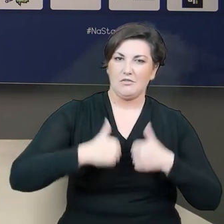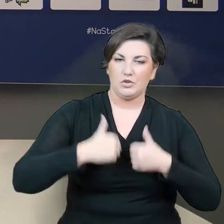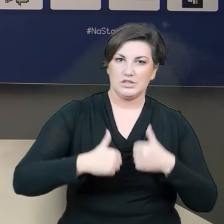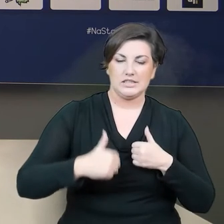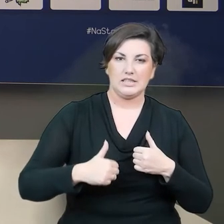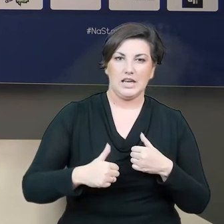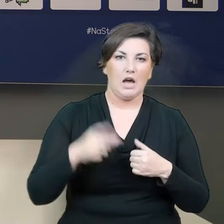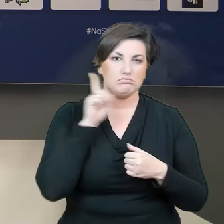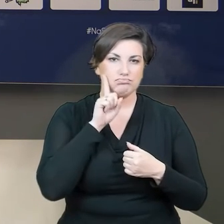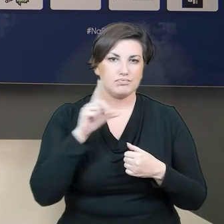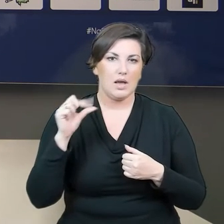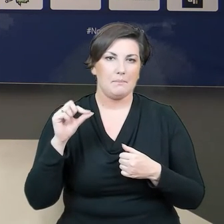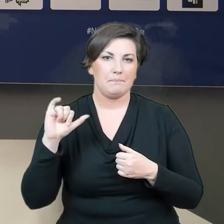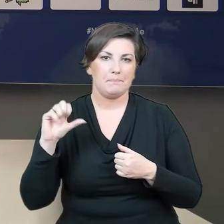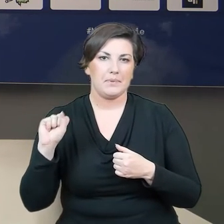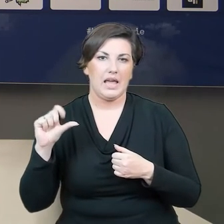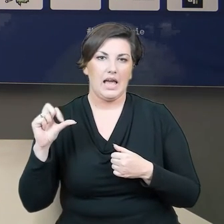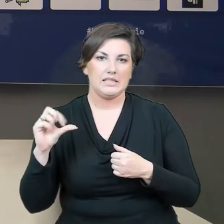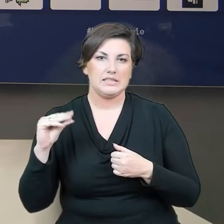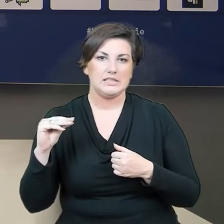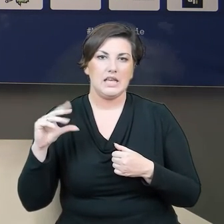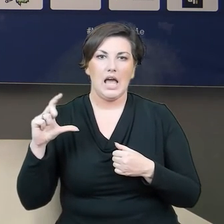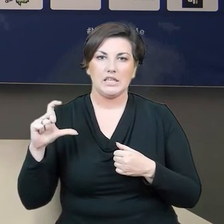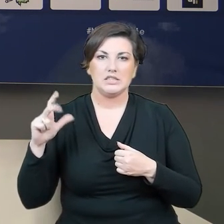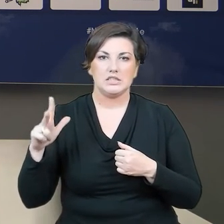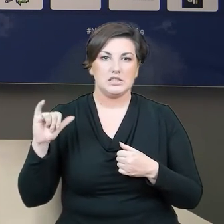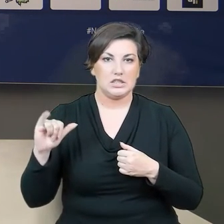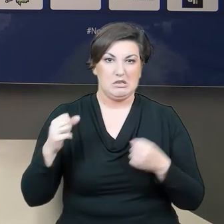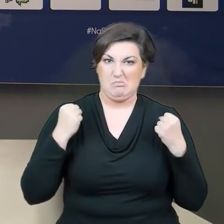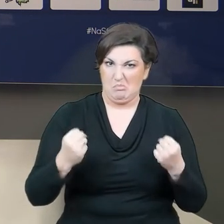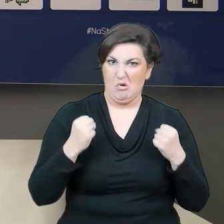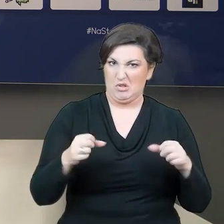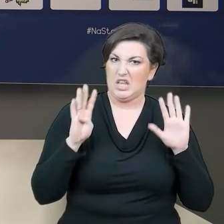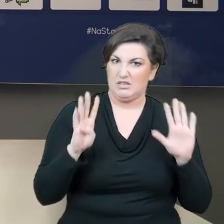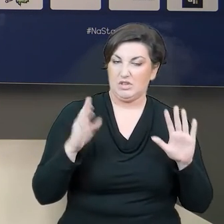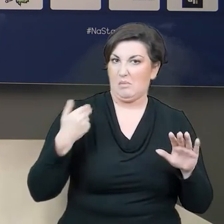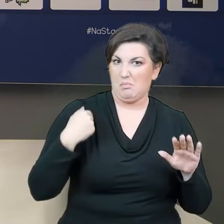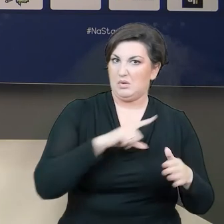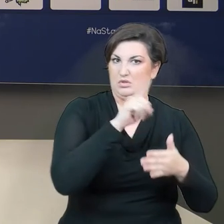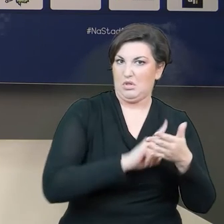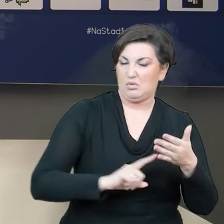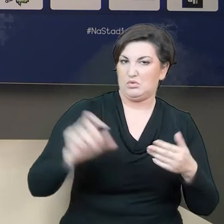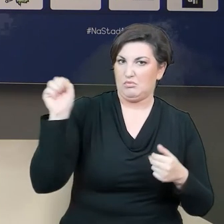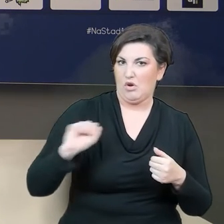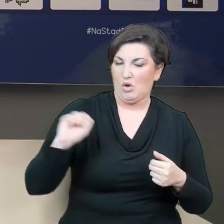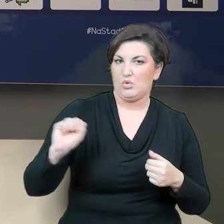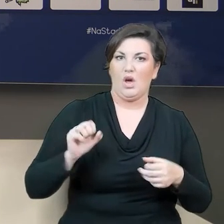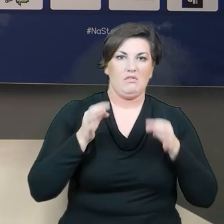który jest mocną dziewiątką, był w Śląsku Wrocław i też jest teraz w Stali Mielec.